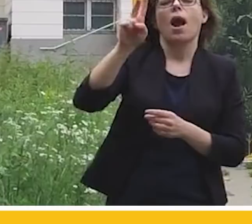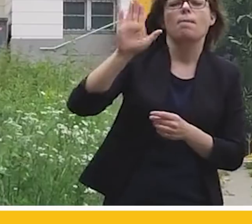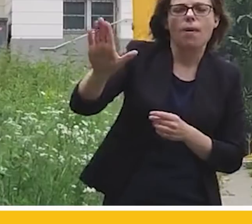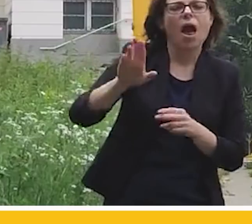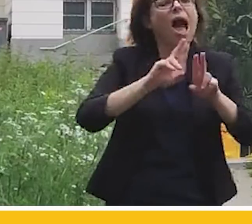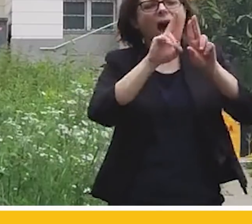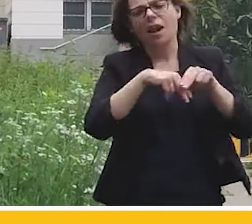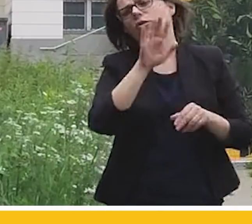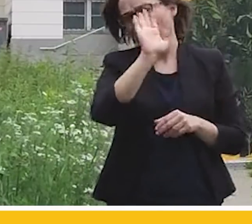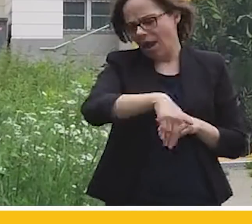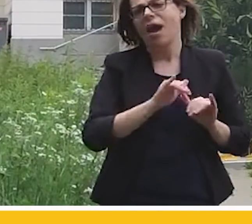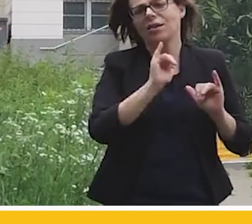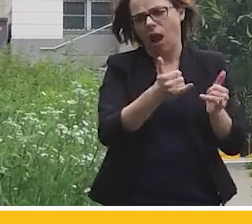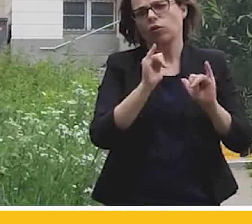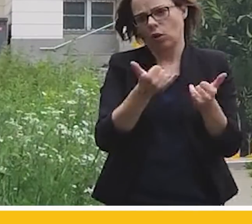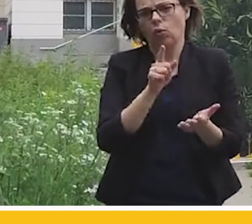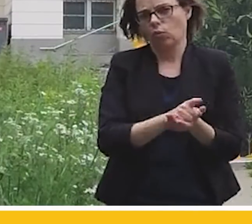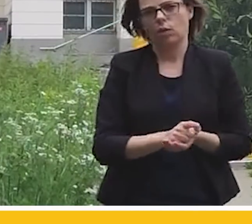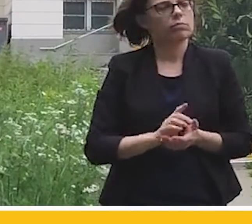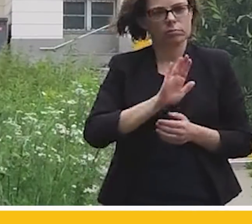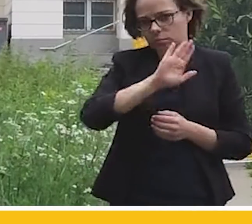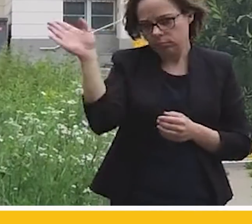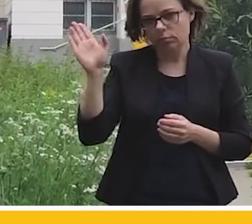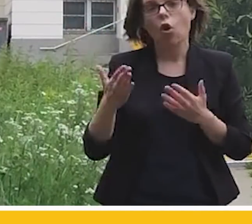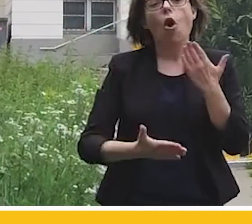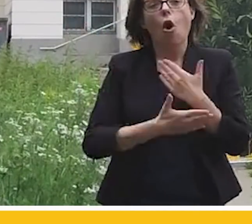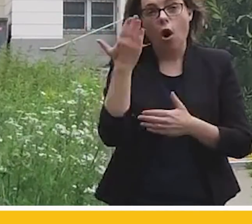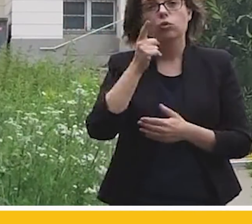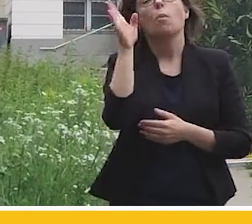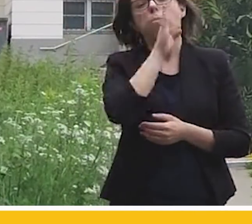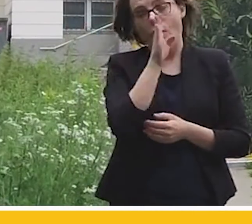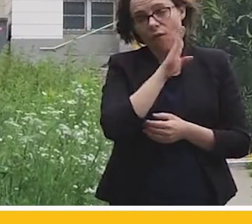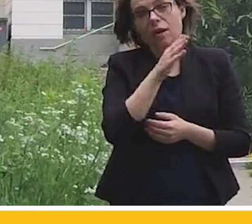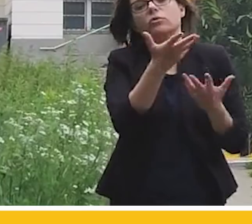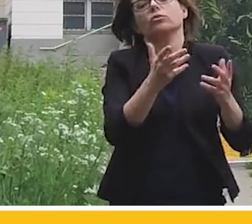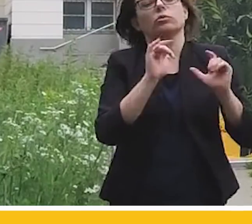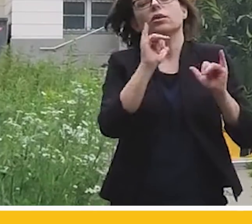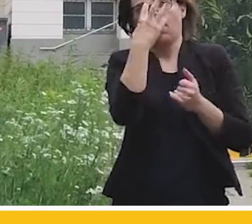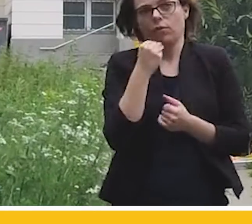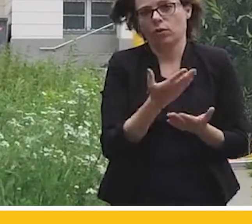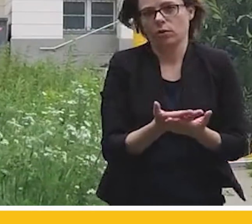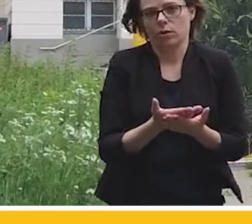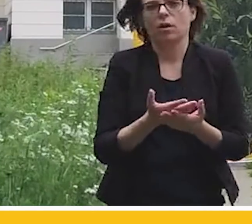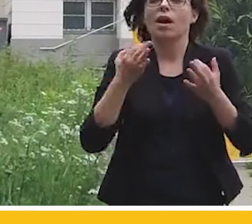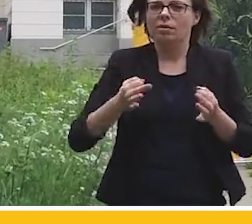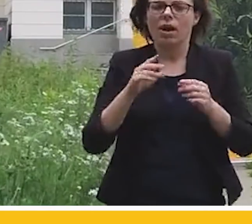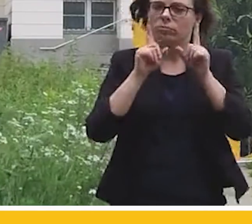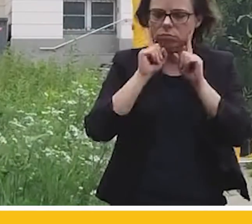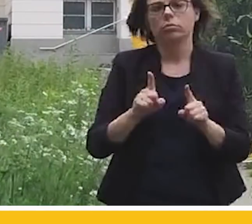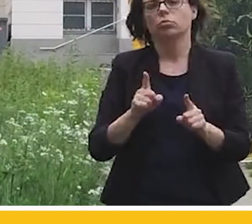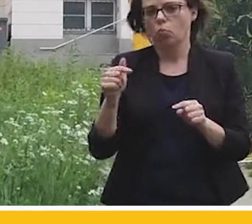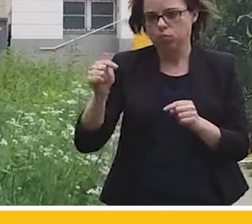inne jakoś się załatwi. Okazuje się, że powietrze załatwiliśmy trochę w inny sposób. Czas na zielony rozwój.